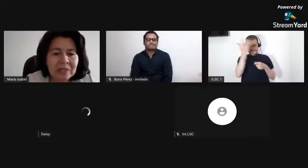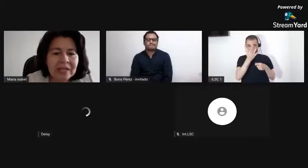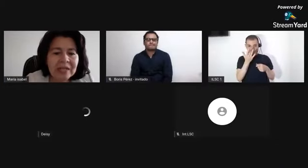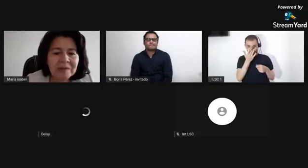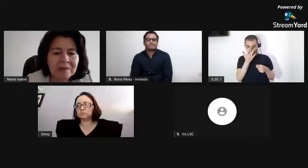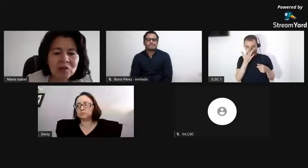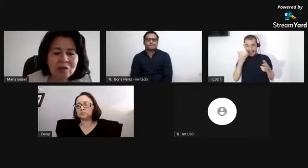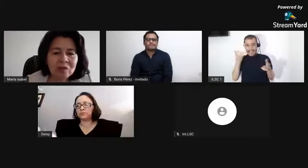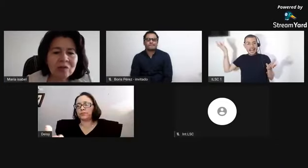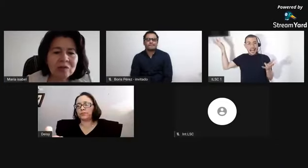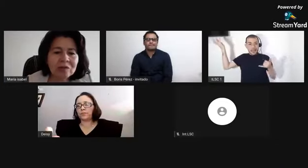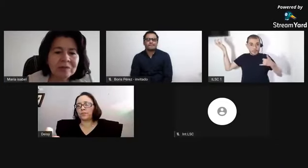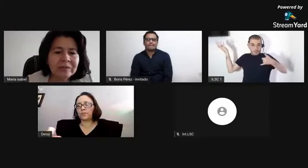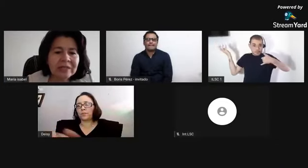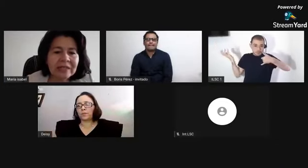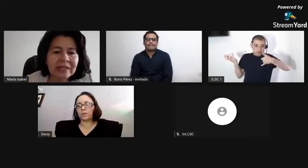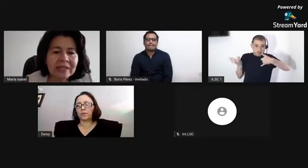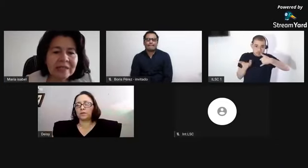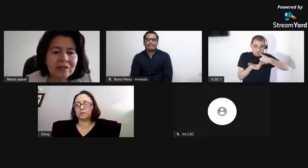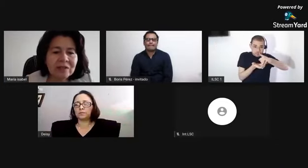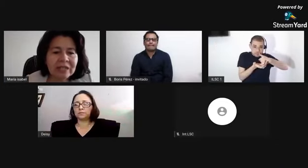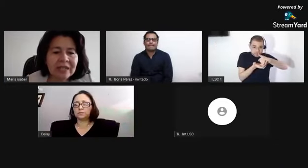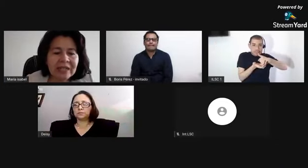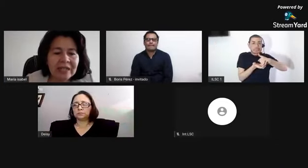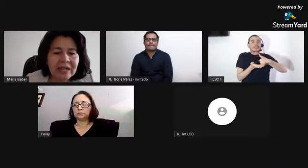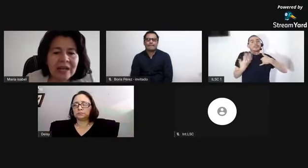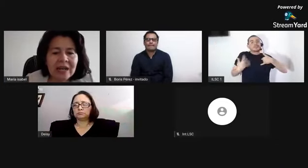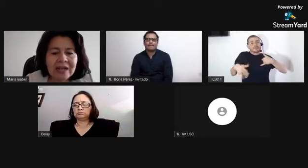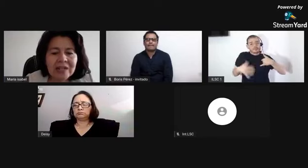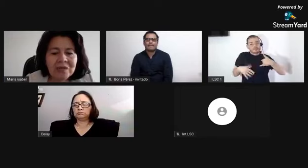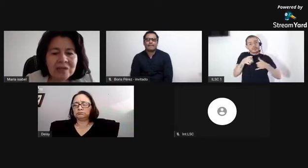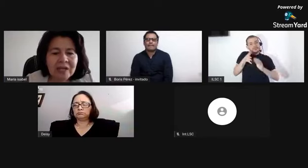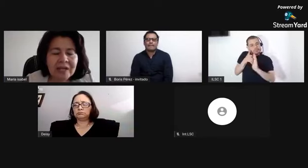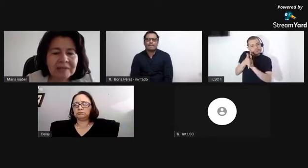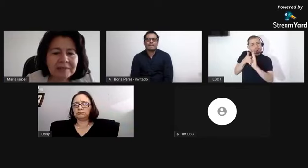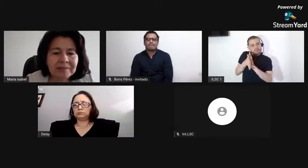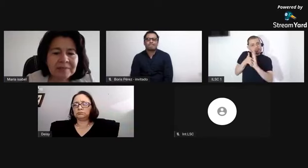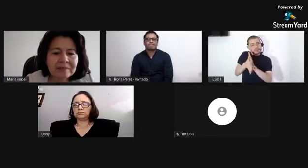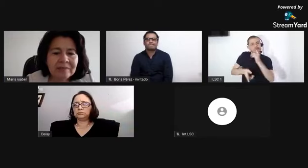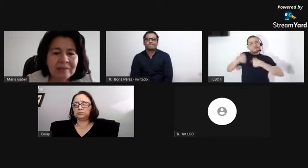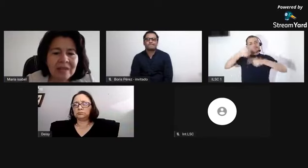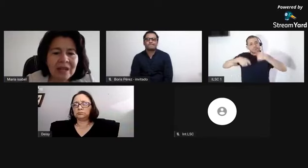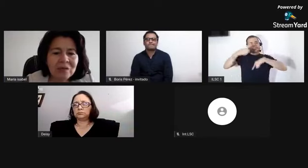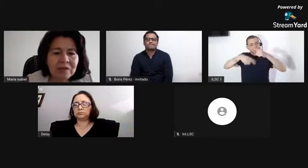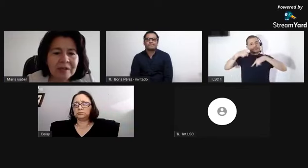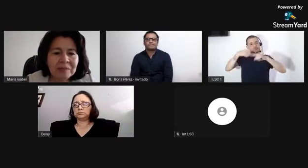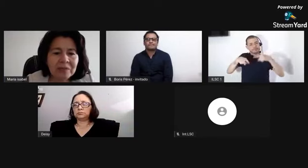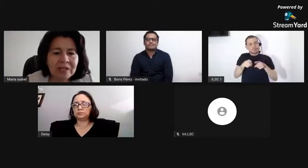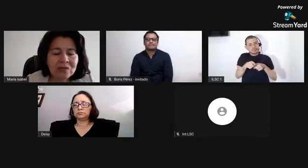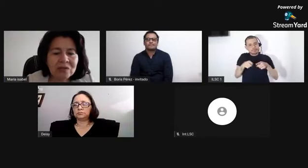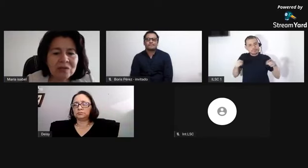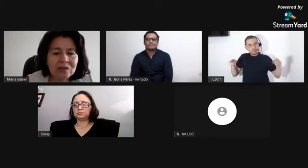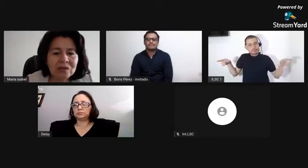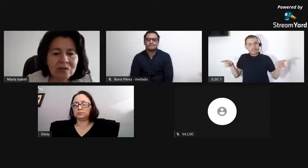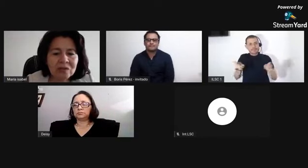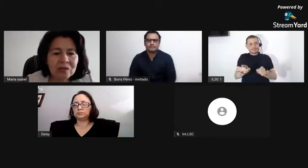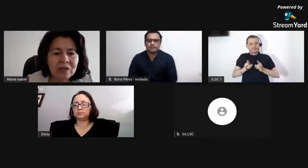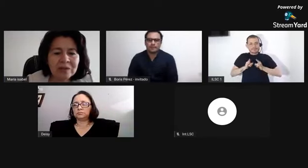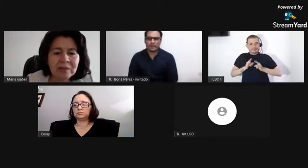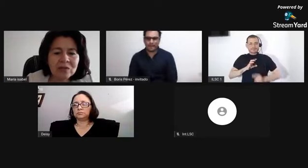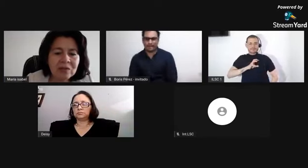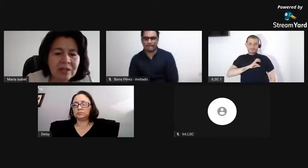pues genera mucho dolor, ¿no? Creo que hay una deuda con